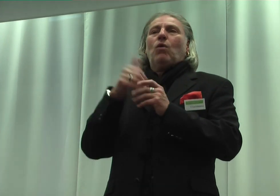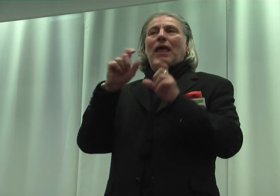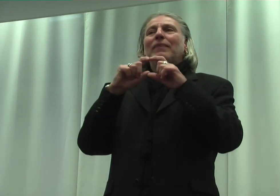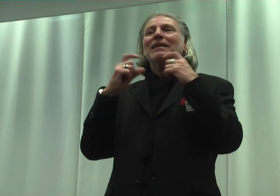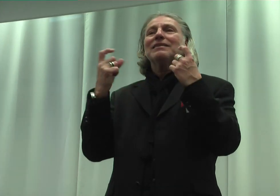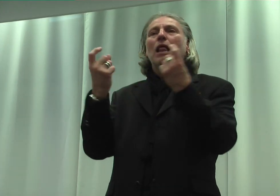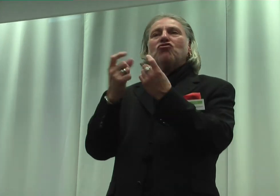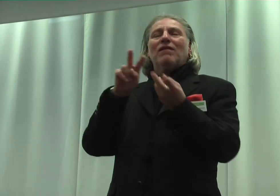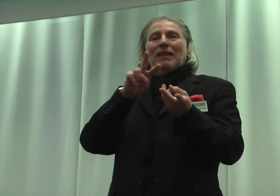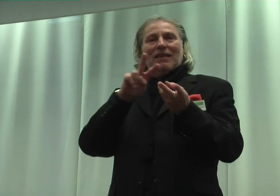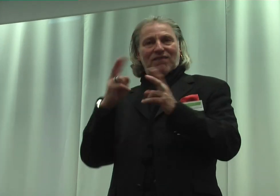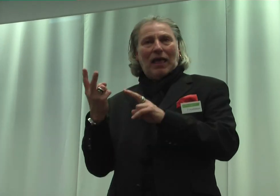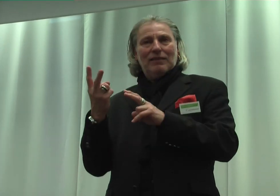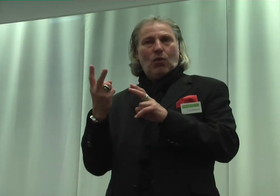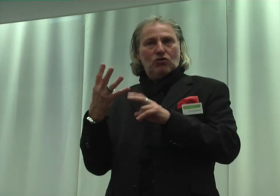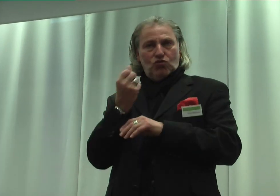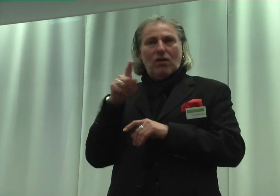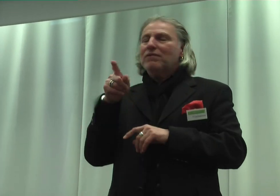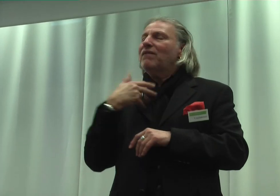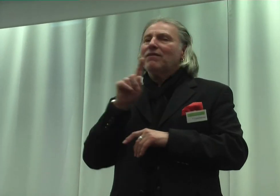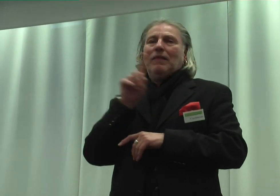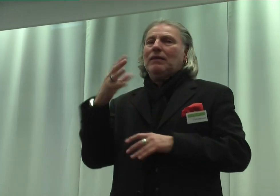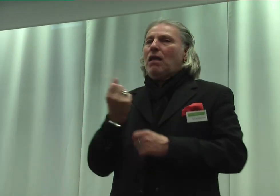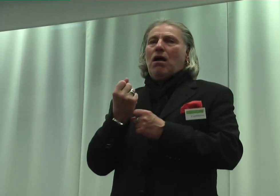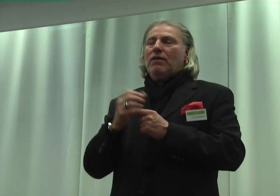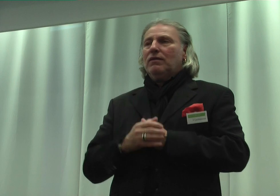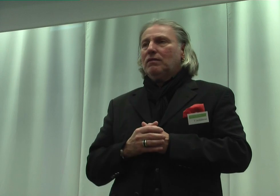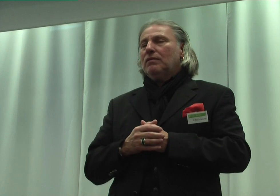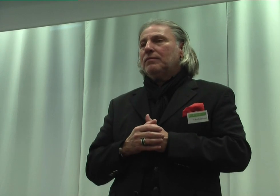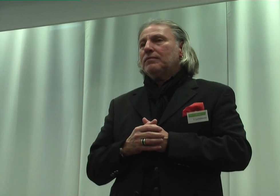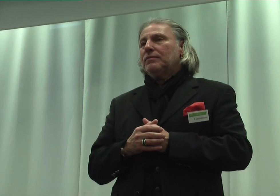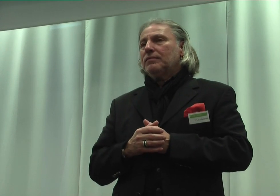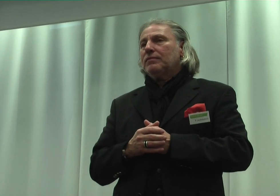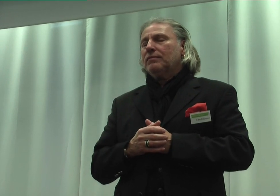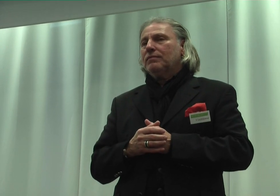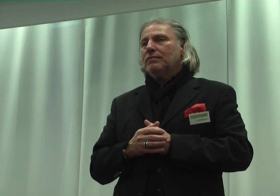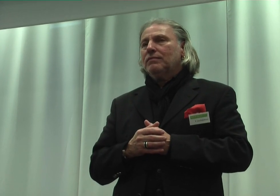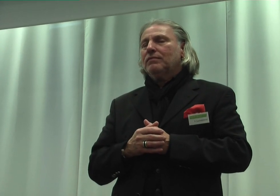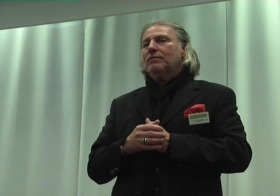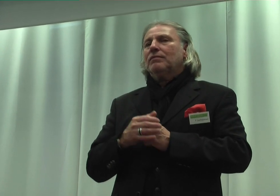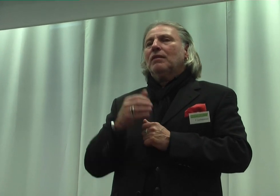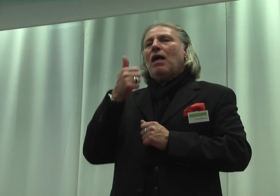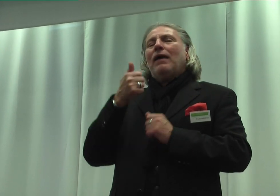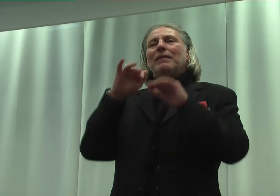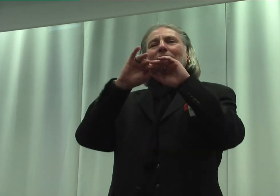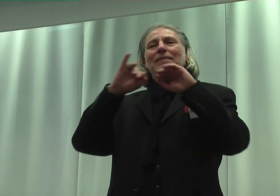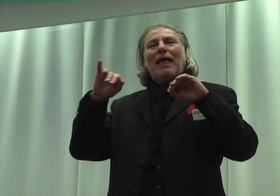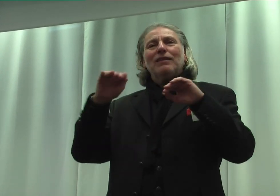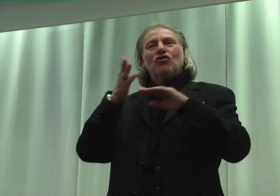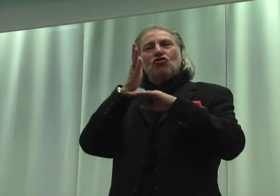Behinderung zu bewerten, erreicht. Eine Trennschafe der Organisierung zwischen